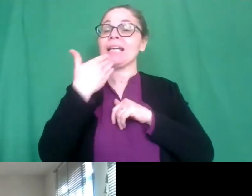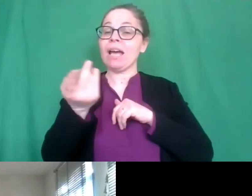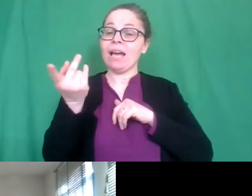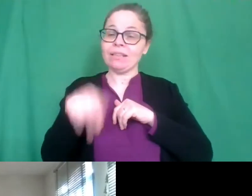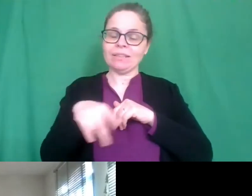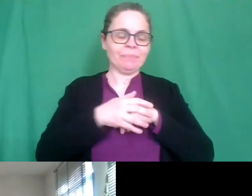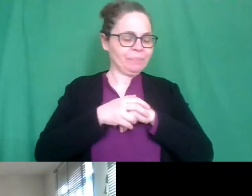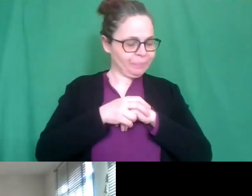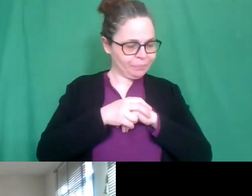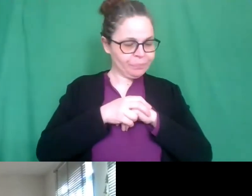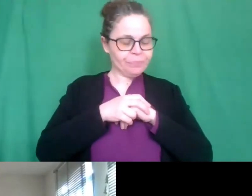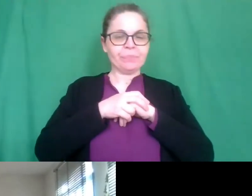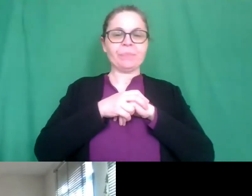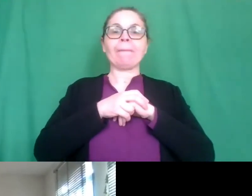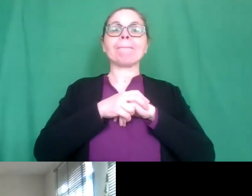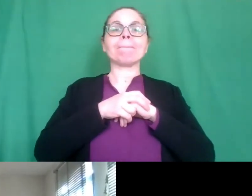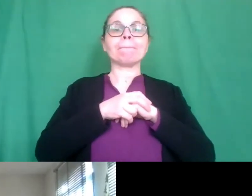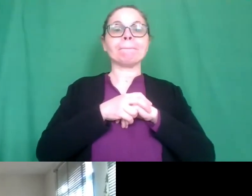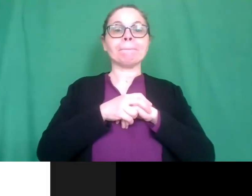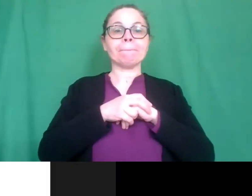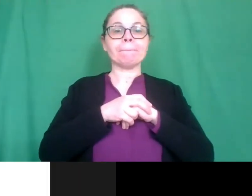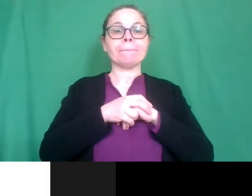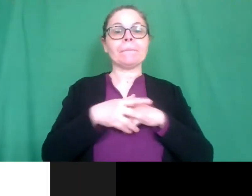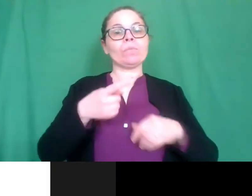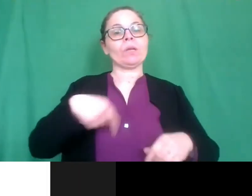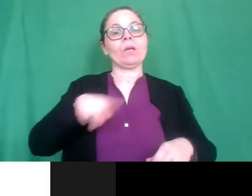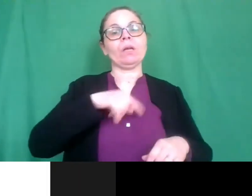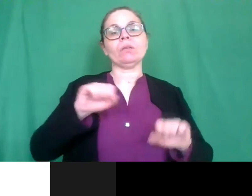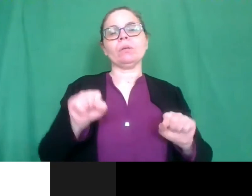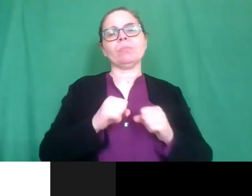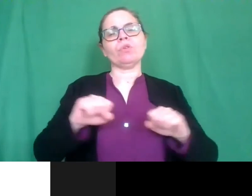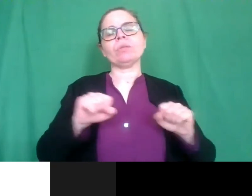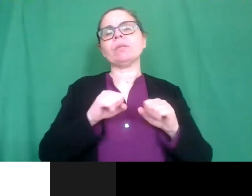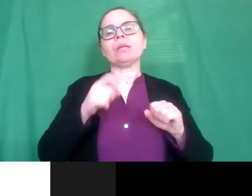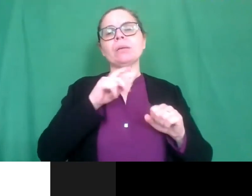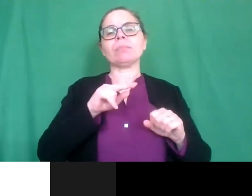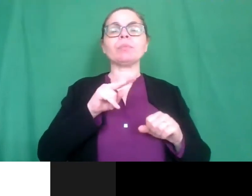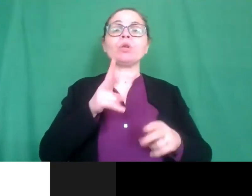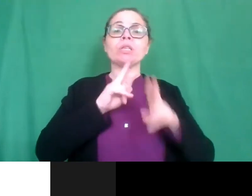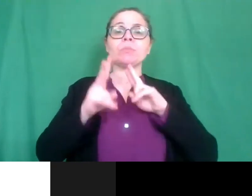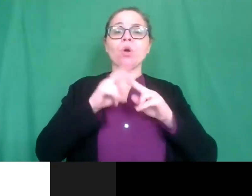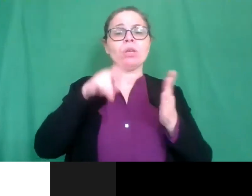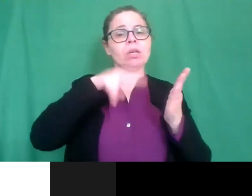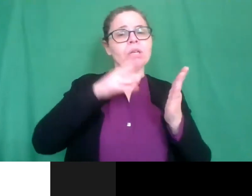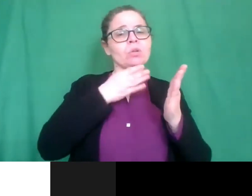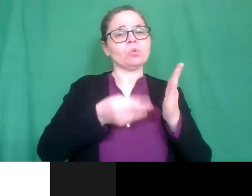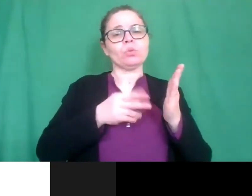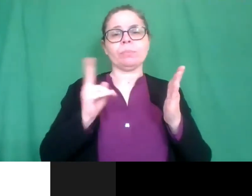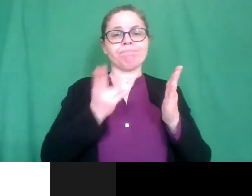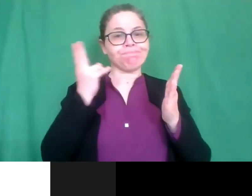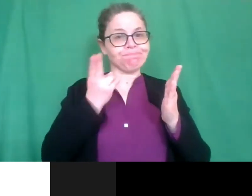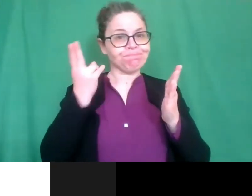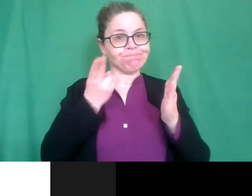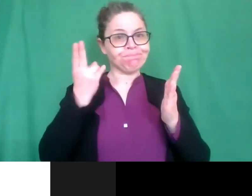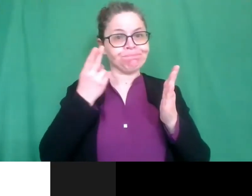allora noi non possiamo leggere tutti i contributi che ci sono arrivati cioè le risposte perché